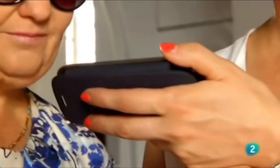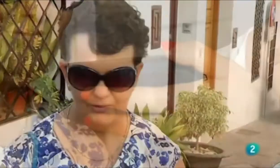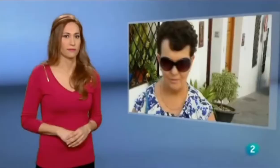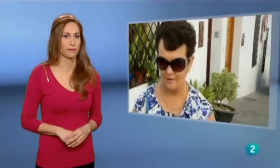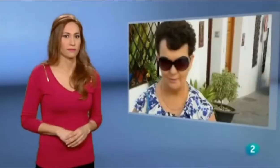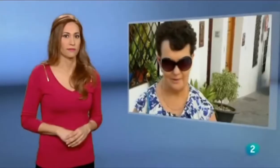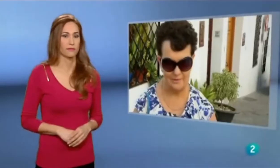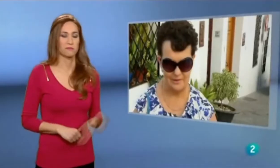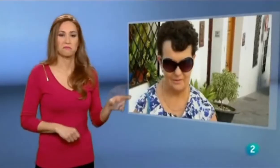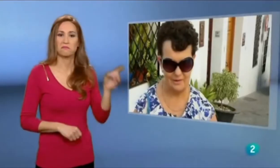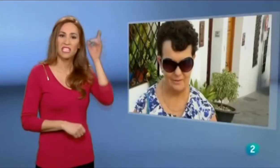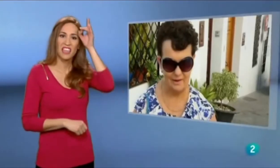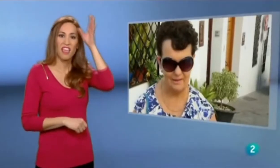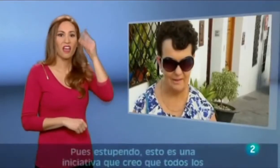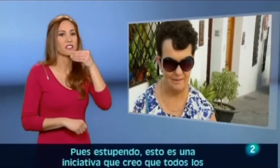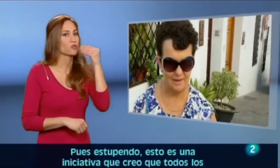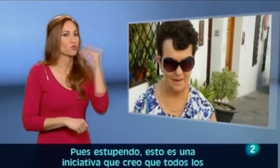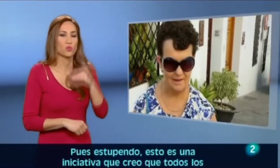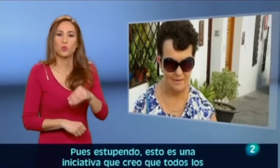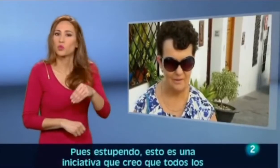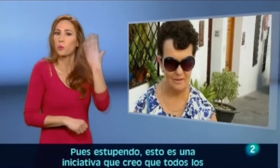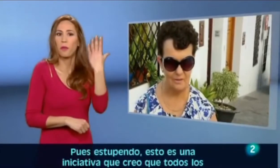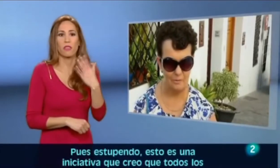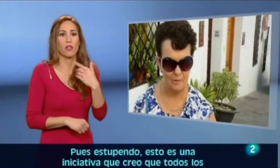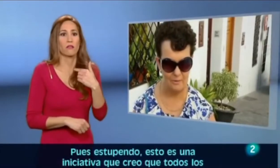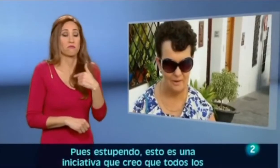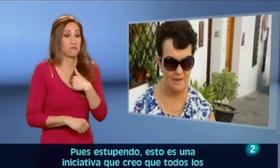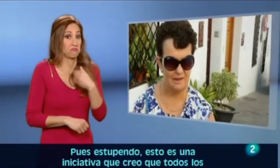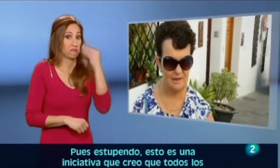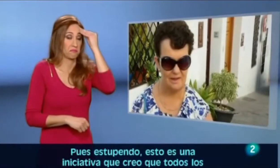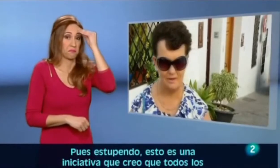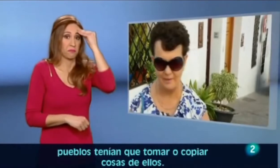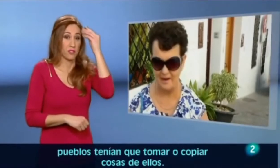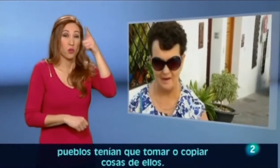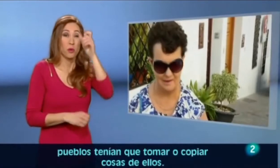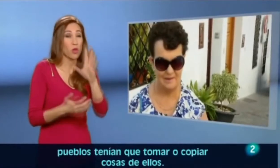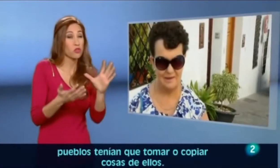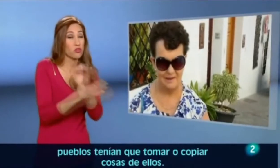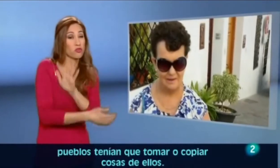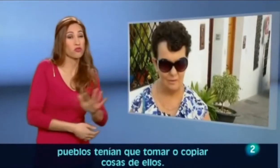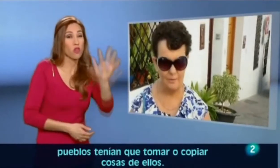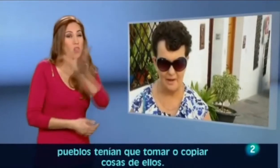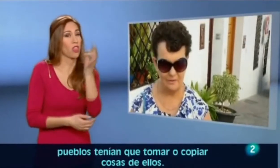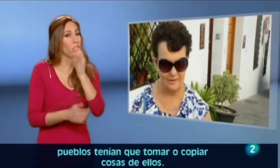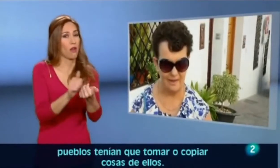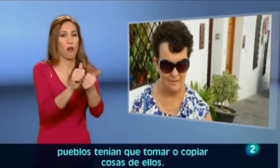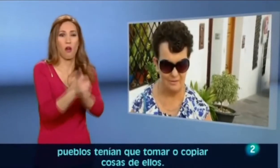Pues estupendo. Esto es una iniciativa que creo que todos los pueblos tenían que tomar o copiar cosas de ellos.